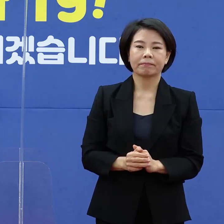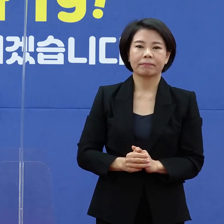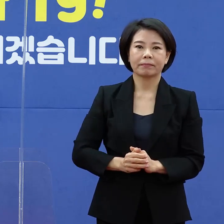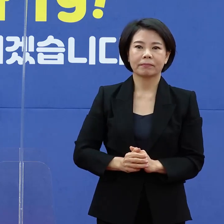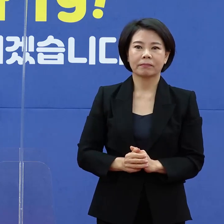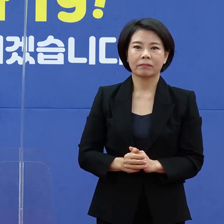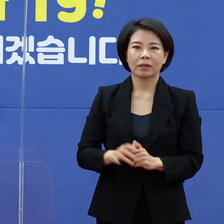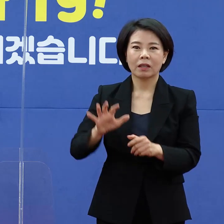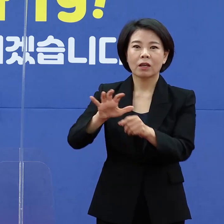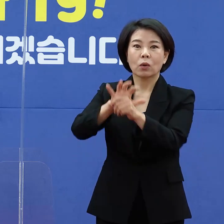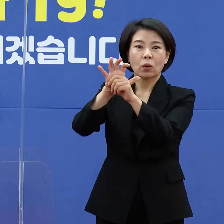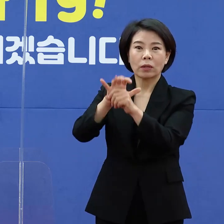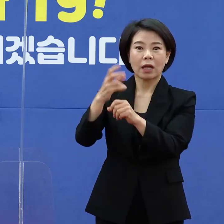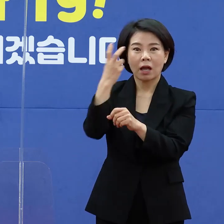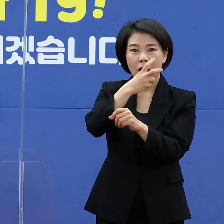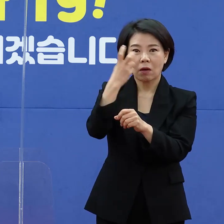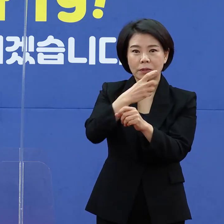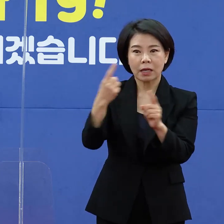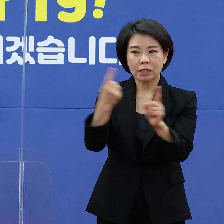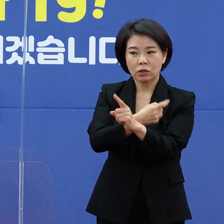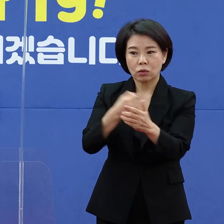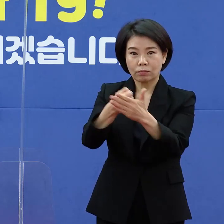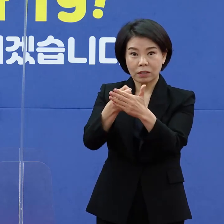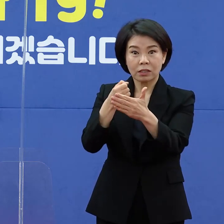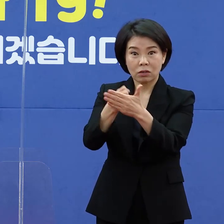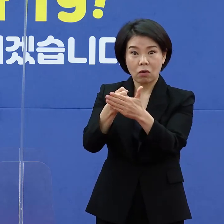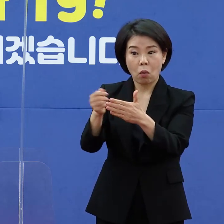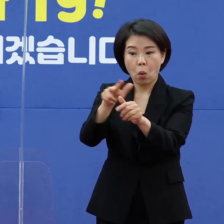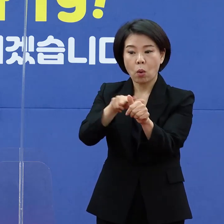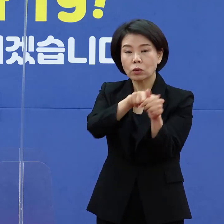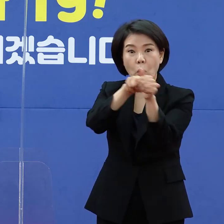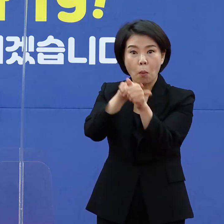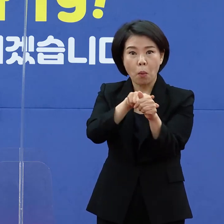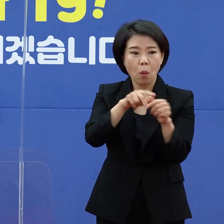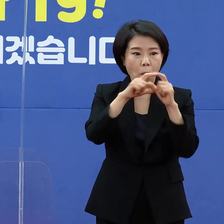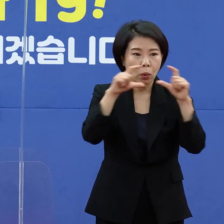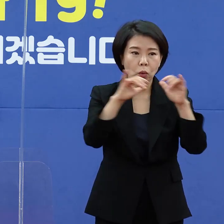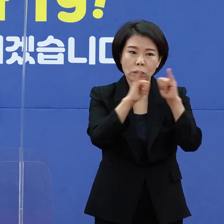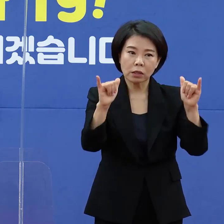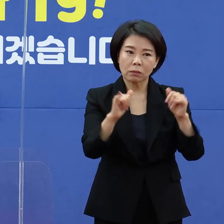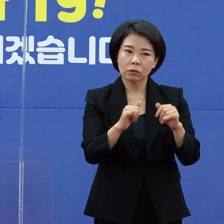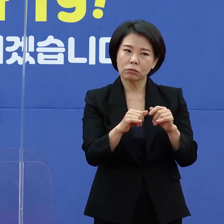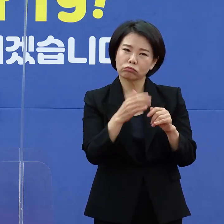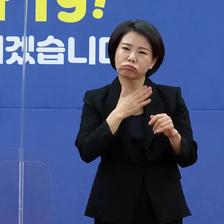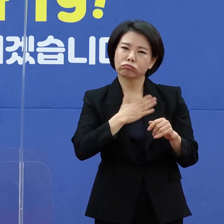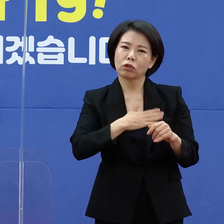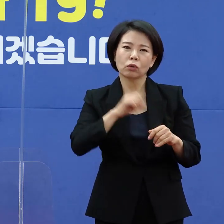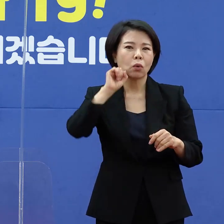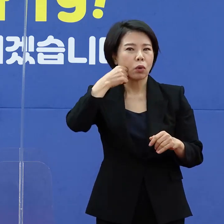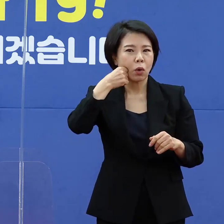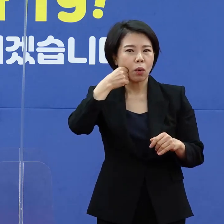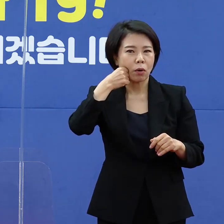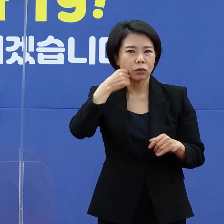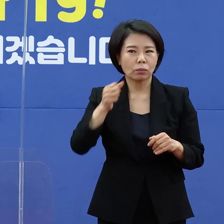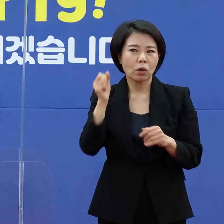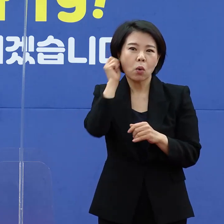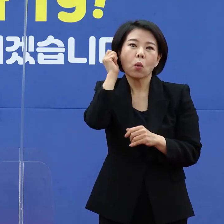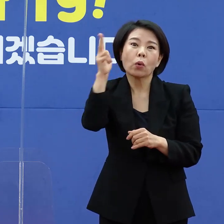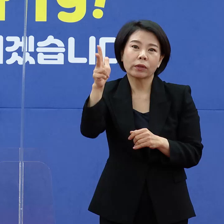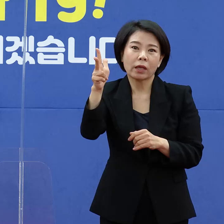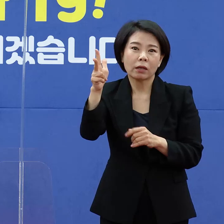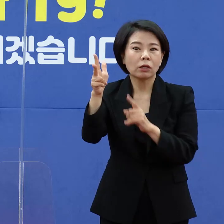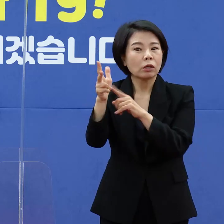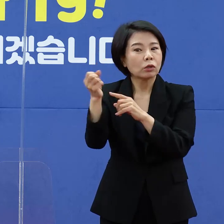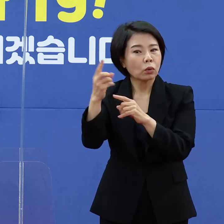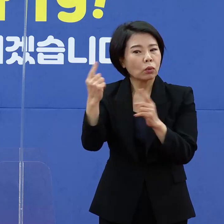코로나 검사 치료 지정 의료기관 정보가 일반인들이 접근하기 어려운데 포털 등의 공유가 되는